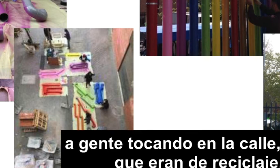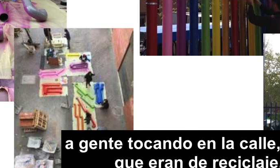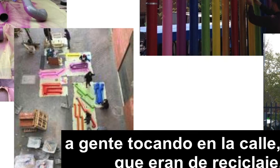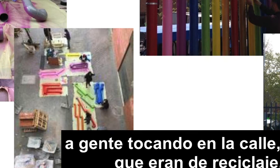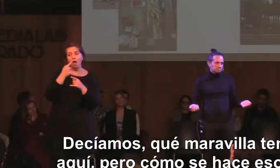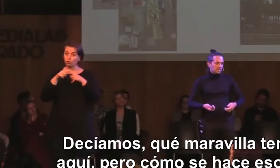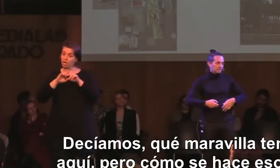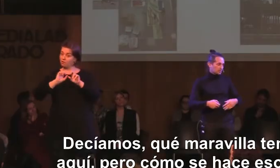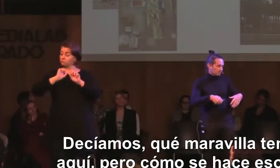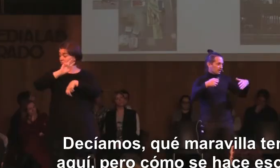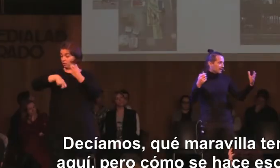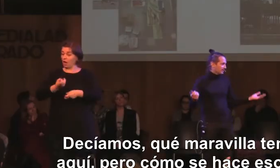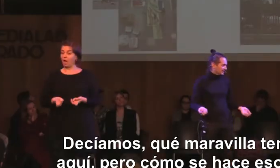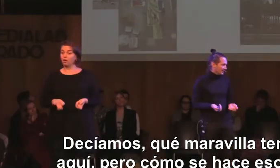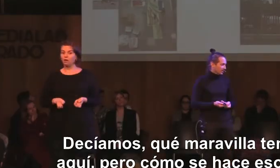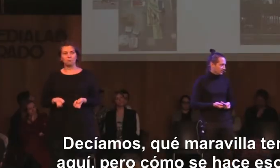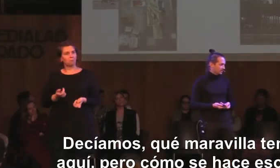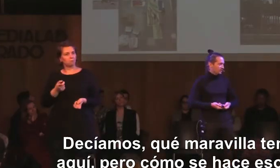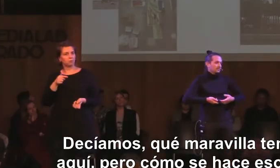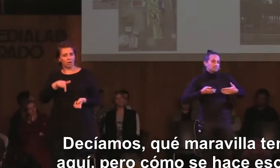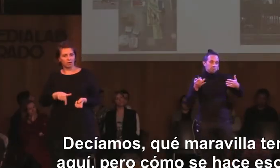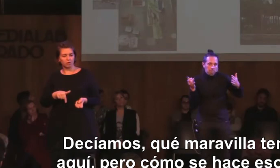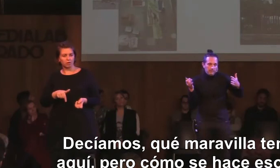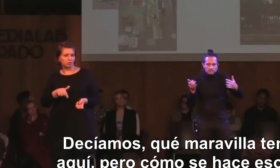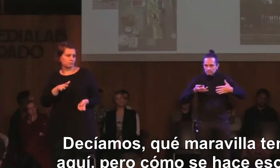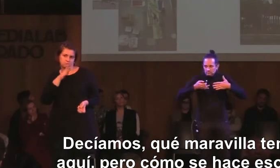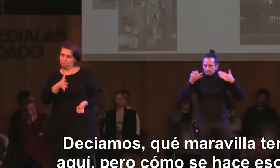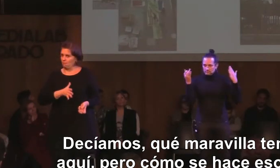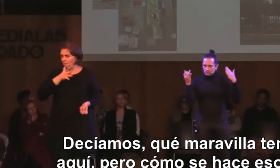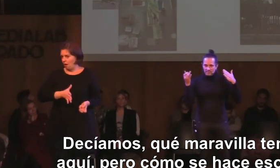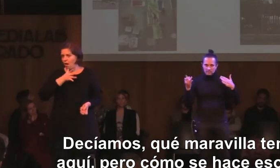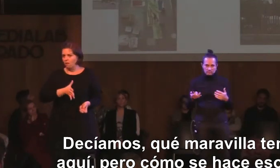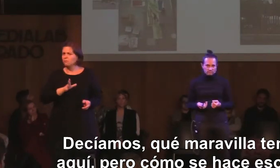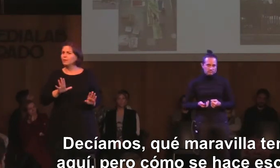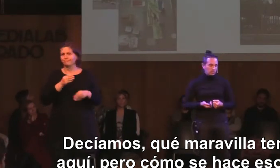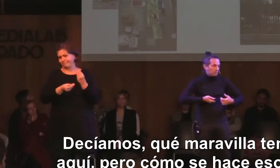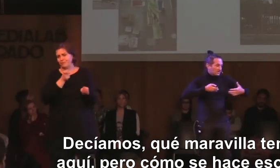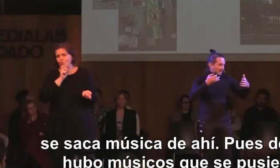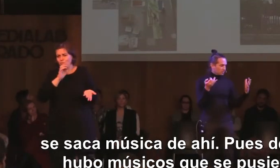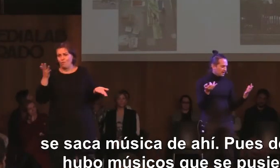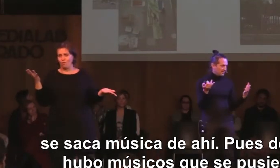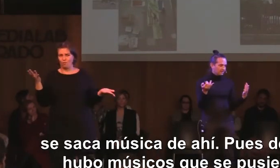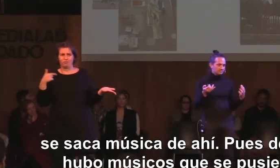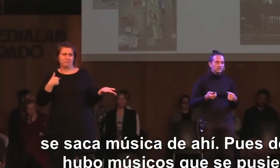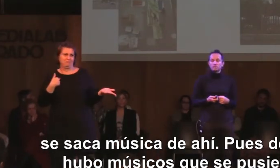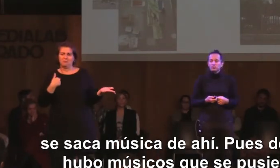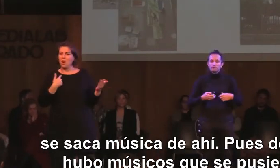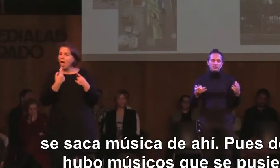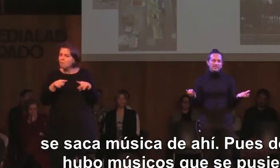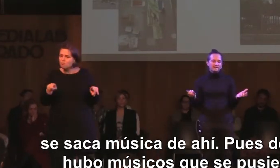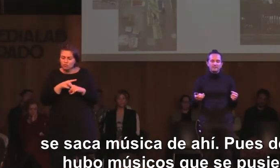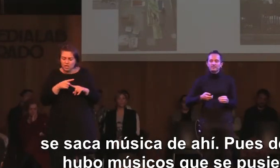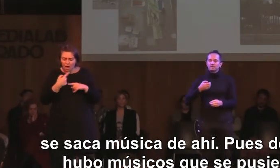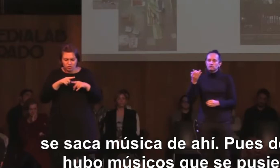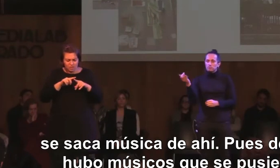que eran de reciclaje. Decíamos, qué maravilla tener eso aquí. Pero, ¿cómo se hace eso? ¿Cómo se saca música? Bueno,